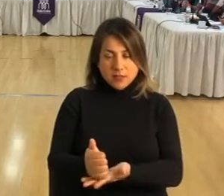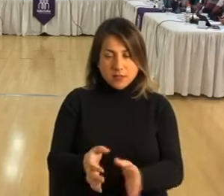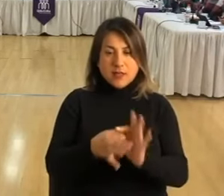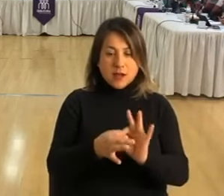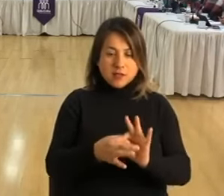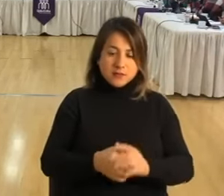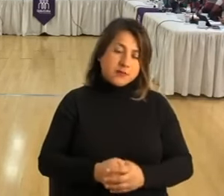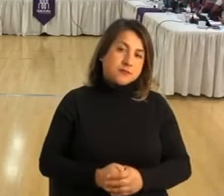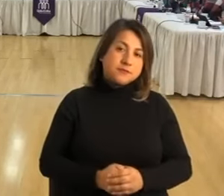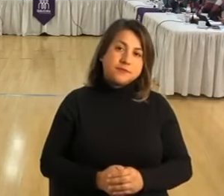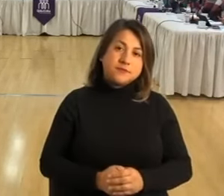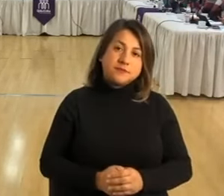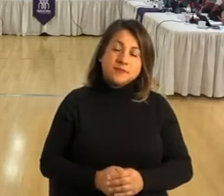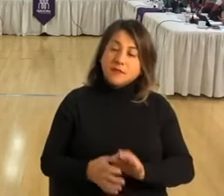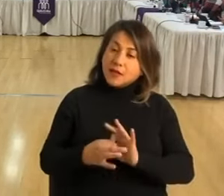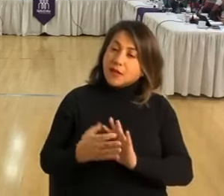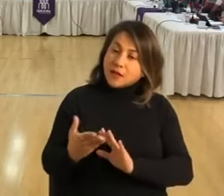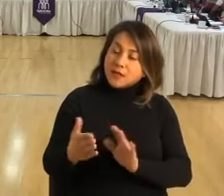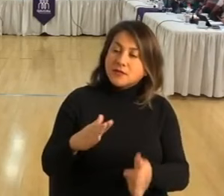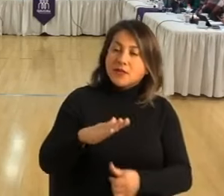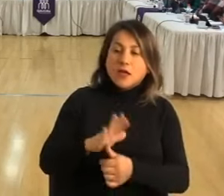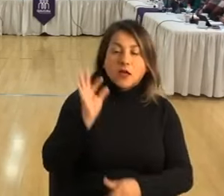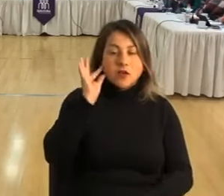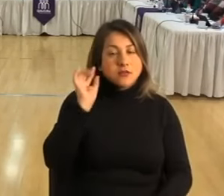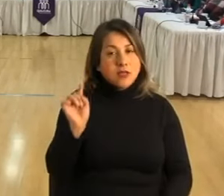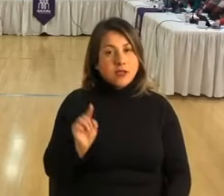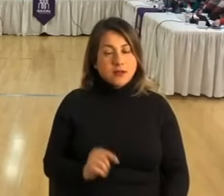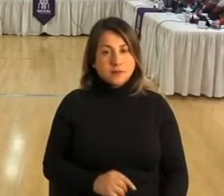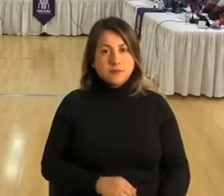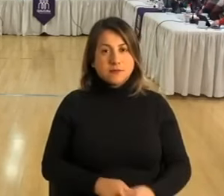Muchas gracias. Muchas gracias, concejala.